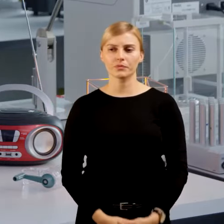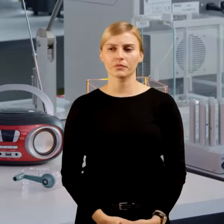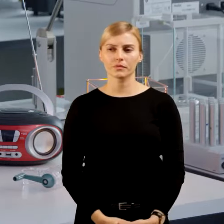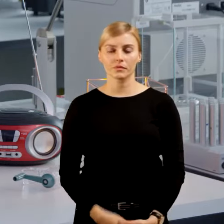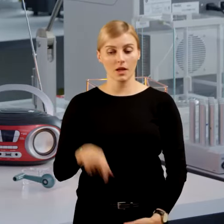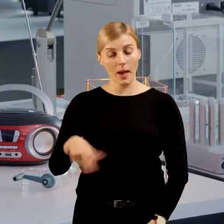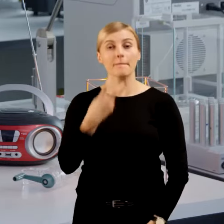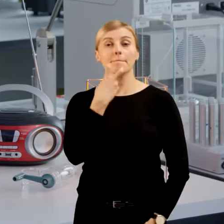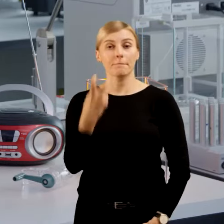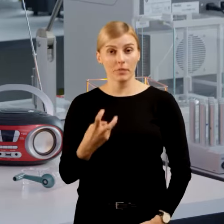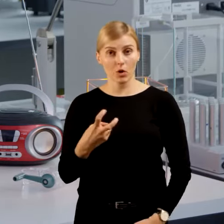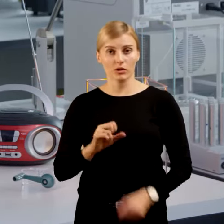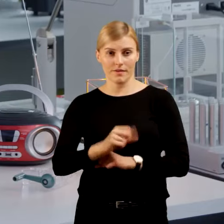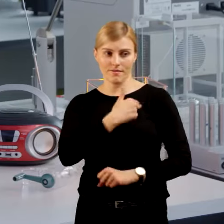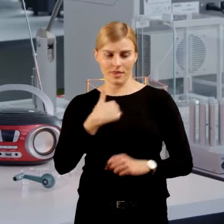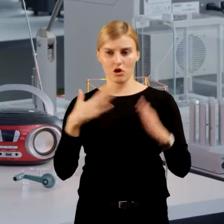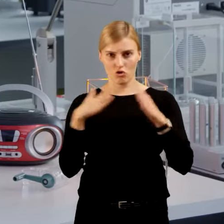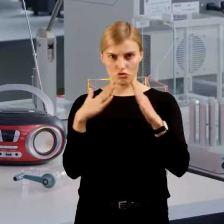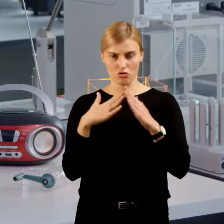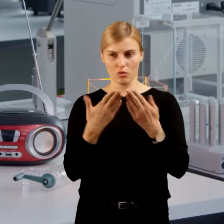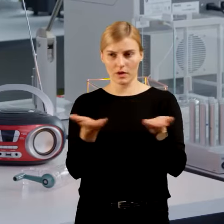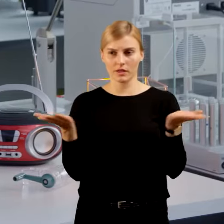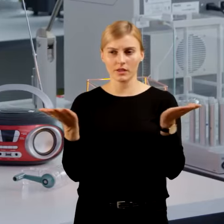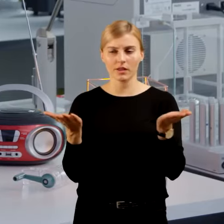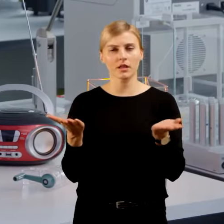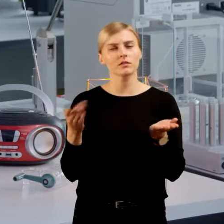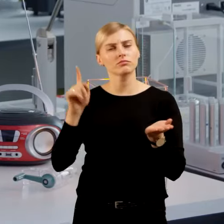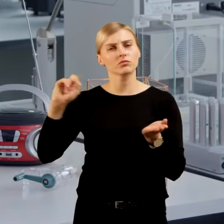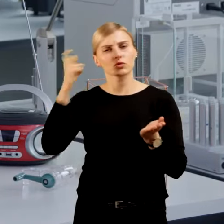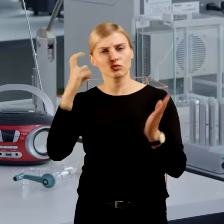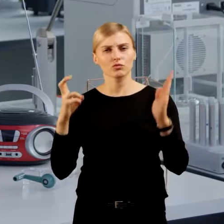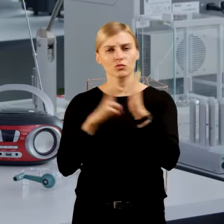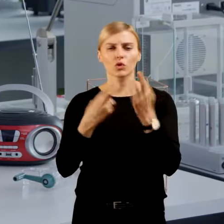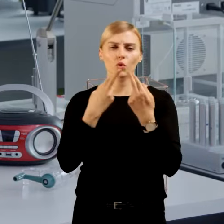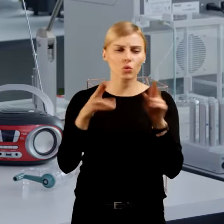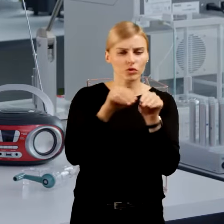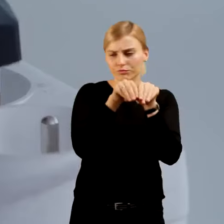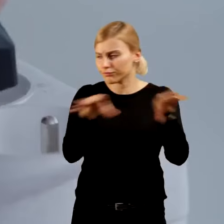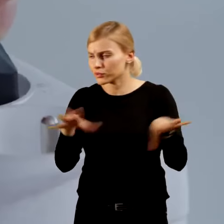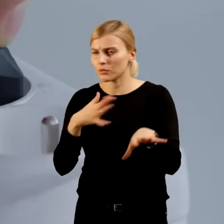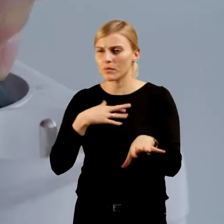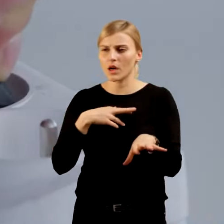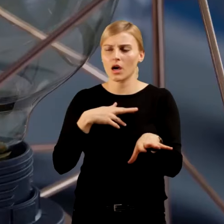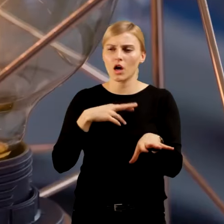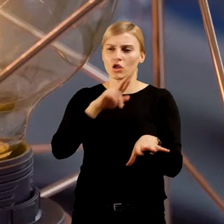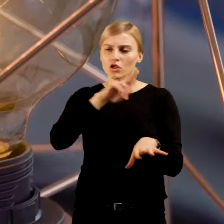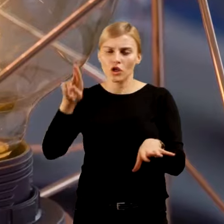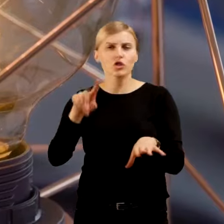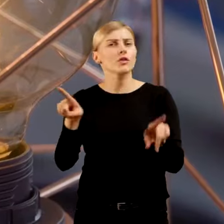Prąd, który płynie w naszych domach, zasila różne urządzenia, w tym też moją